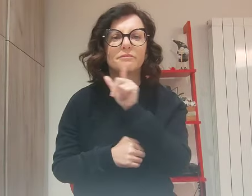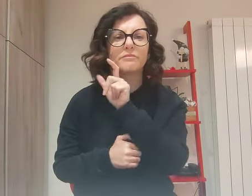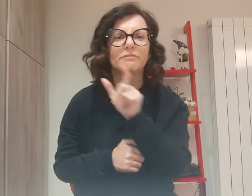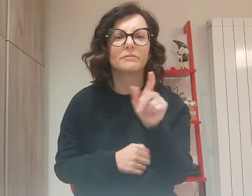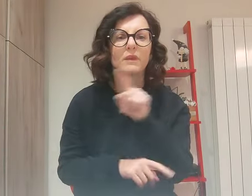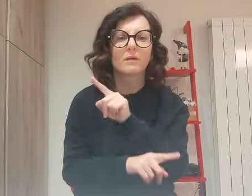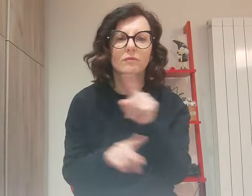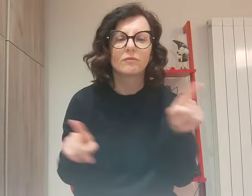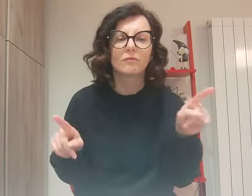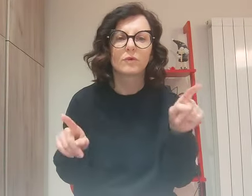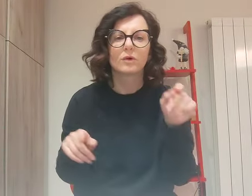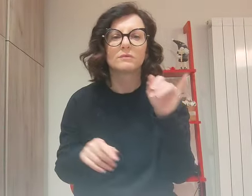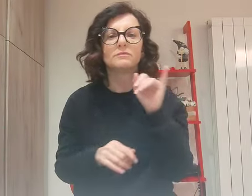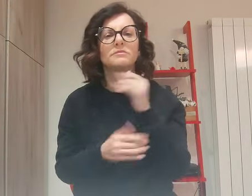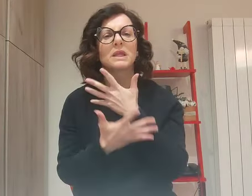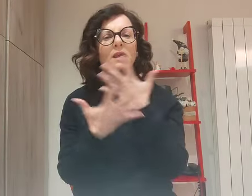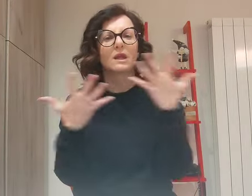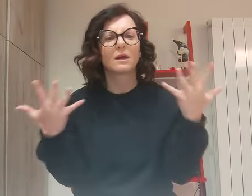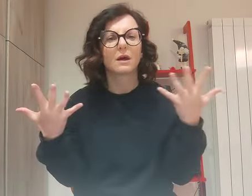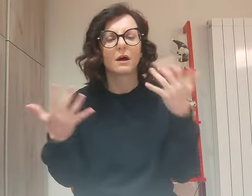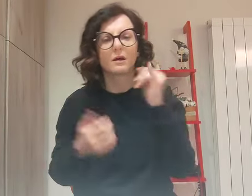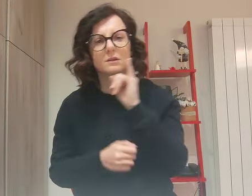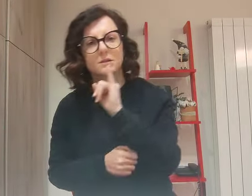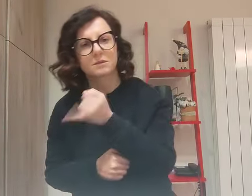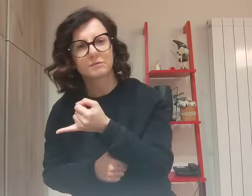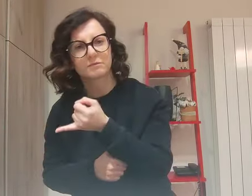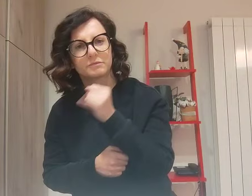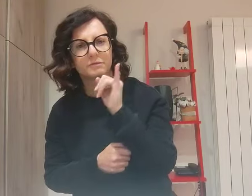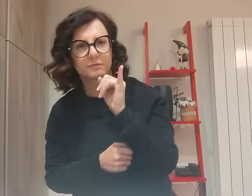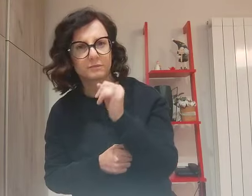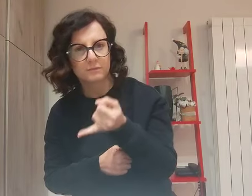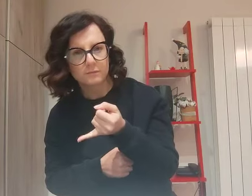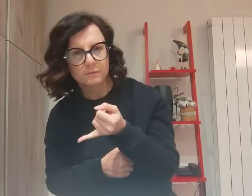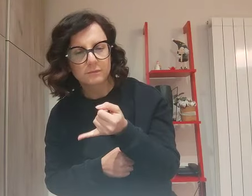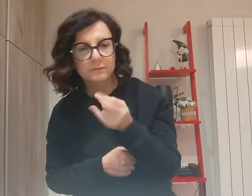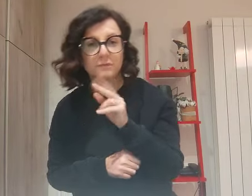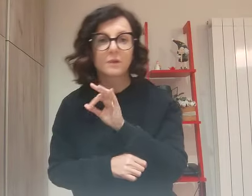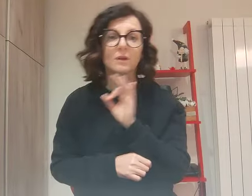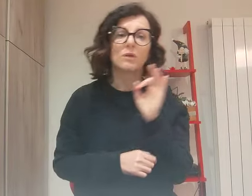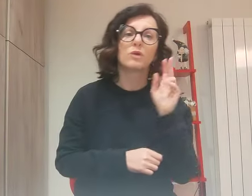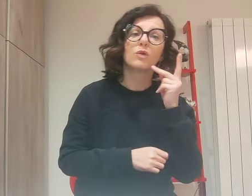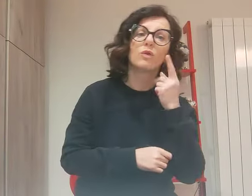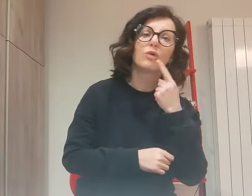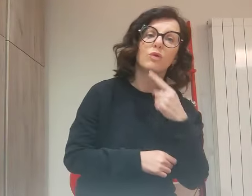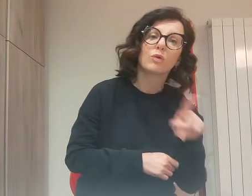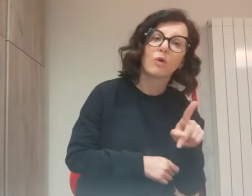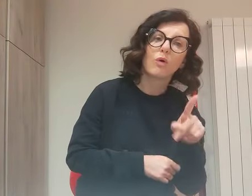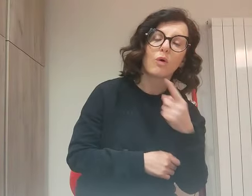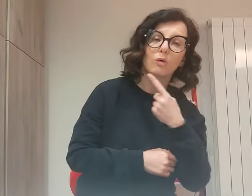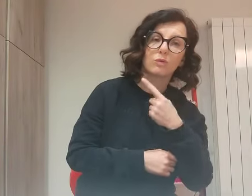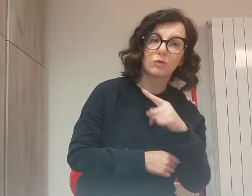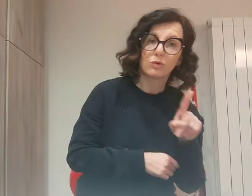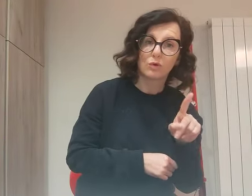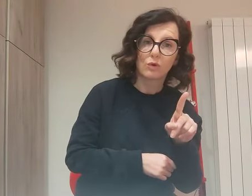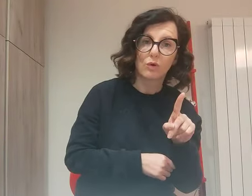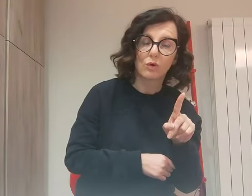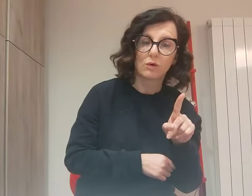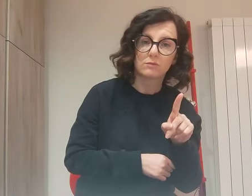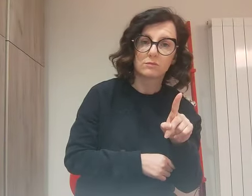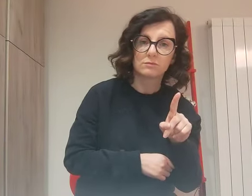Si Si No No Il più